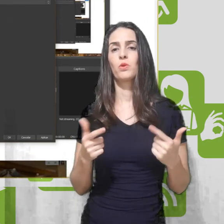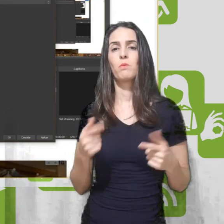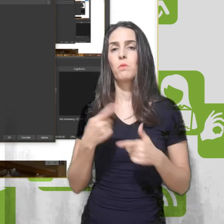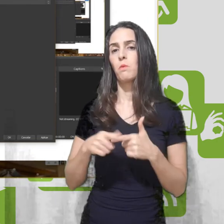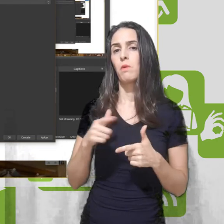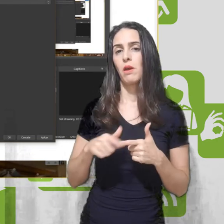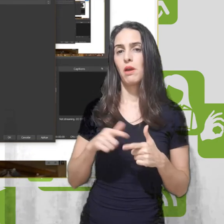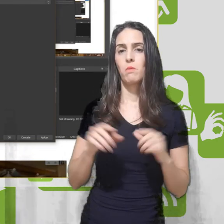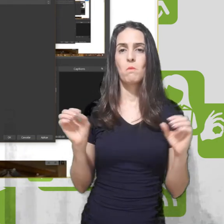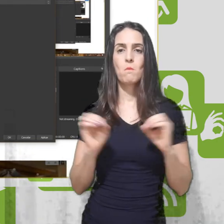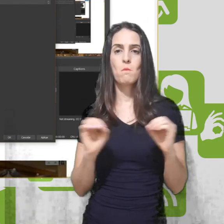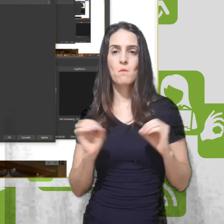perda e tal.